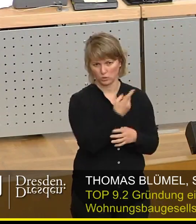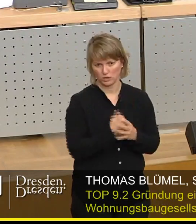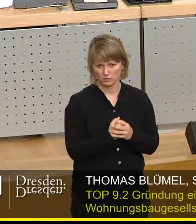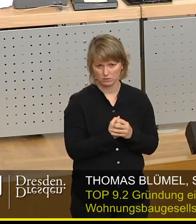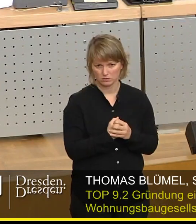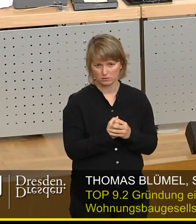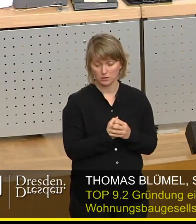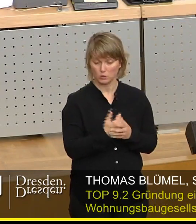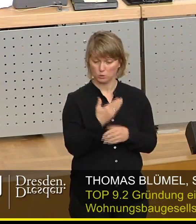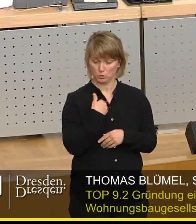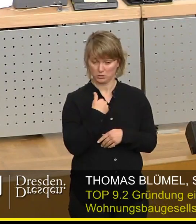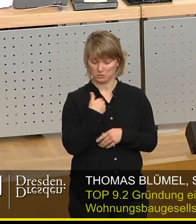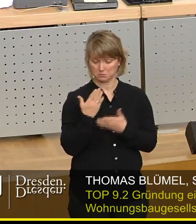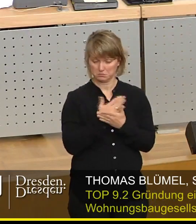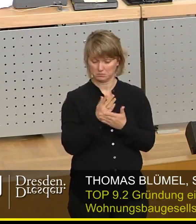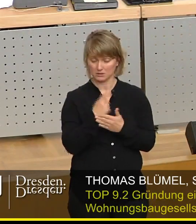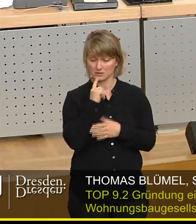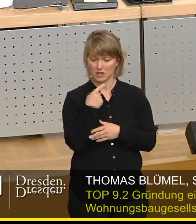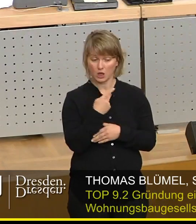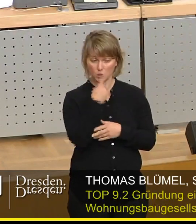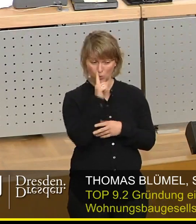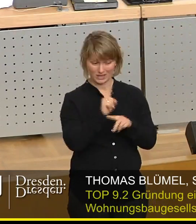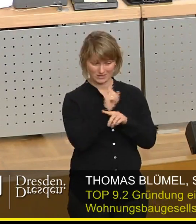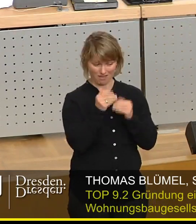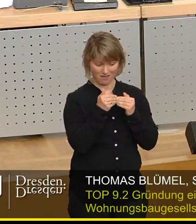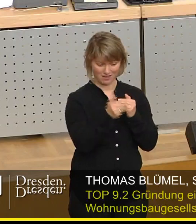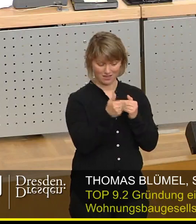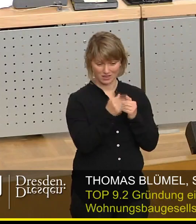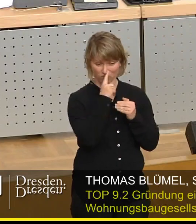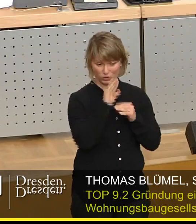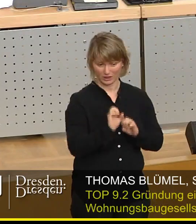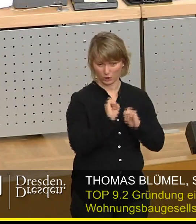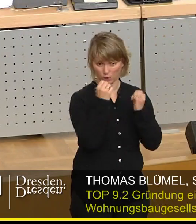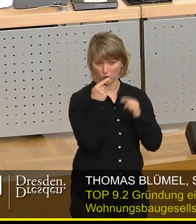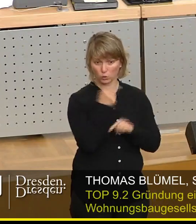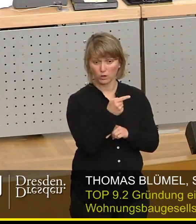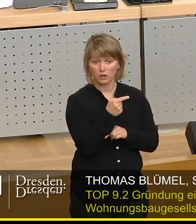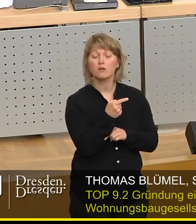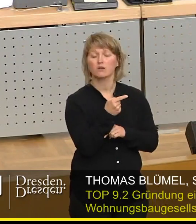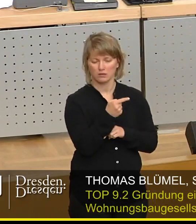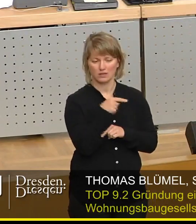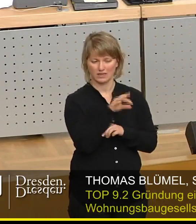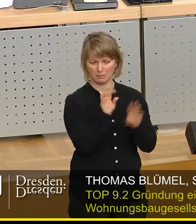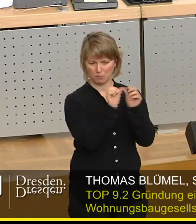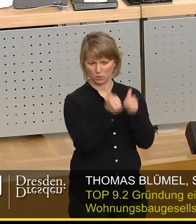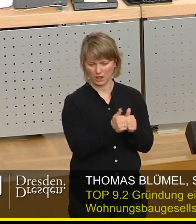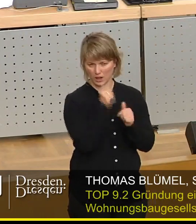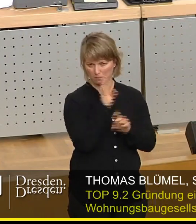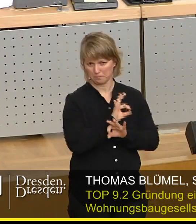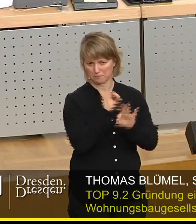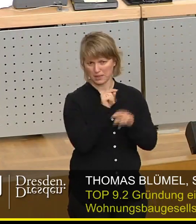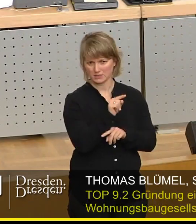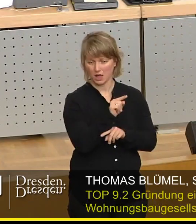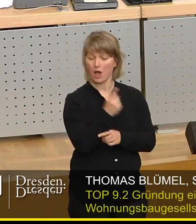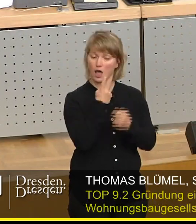Abwägung zu der Entscheidung, dass der Gründungsakt allein natürlich in diesem Modell günstiger ist, aber wir sind der Meinung,